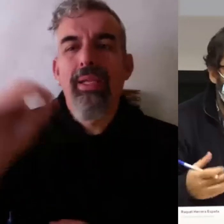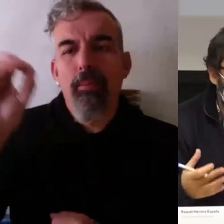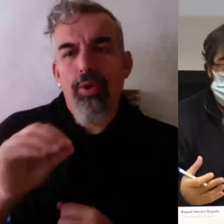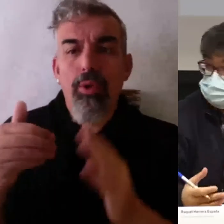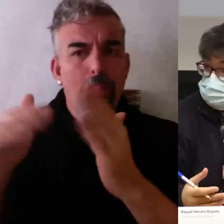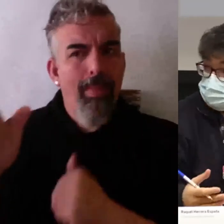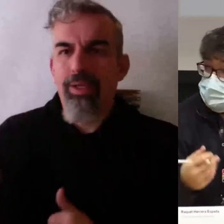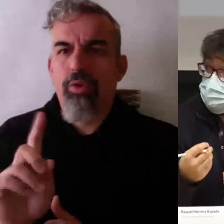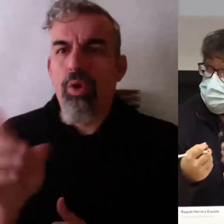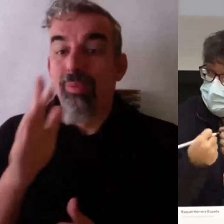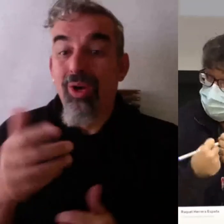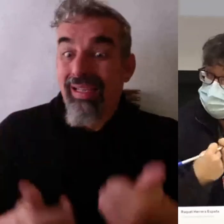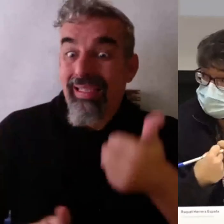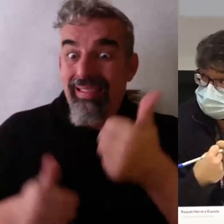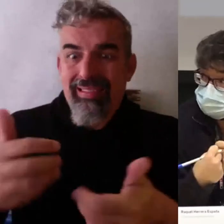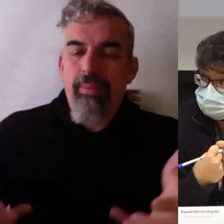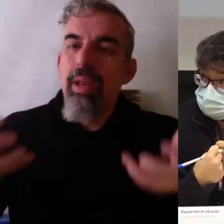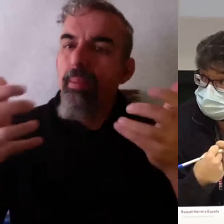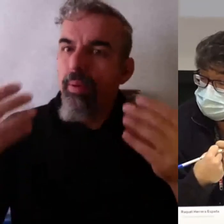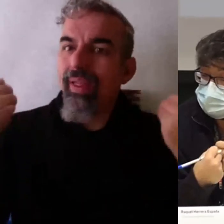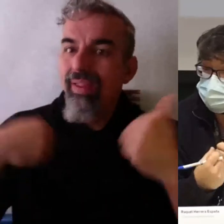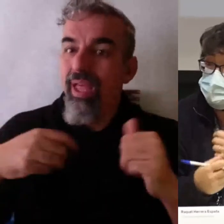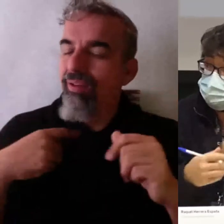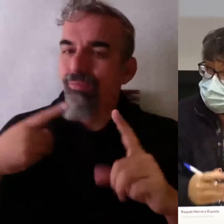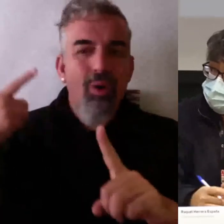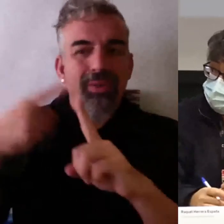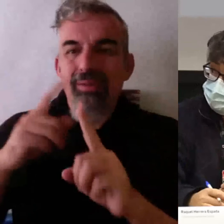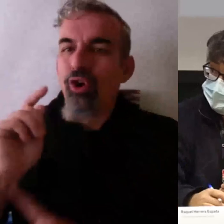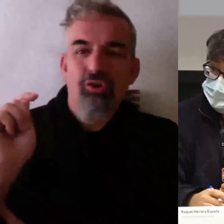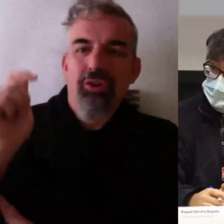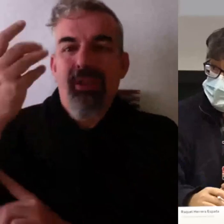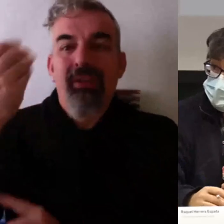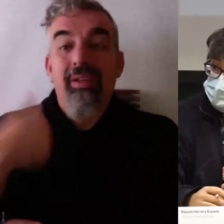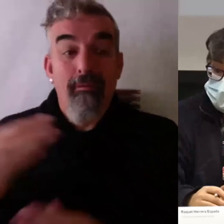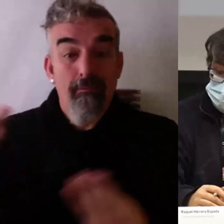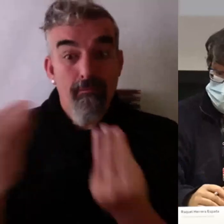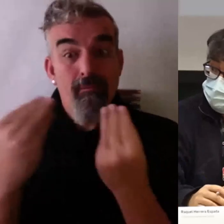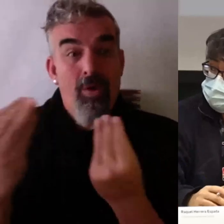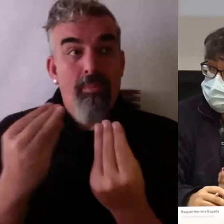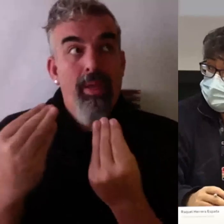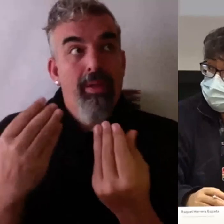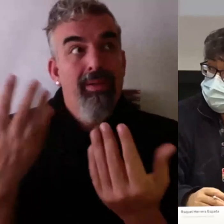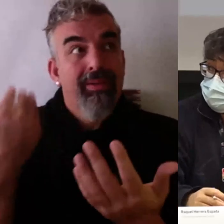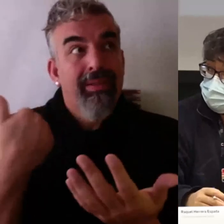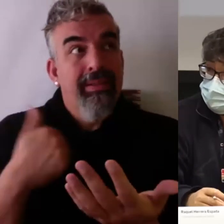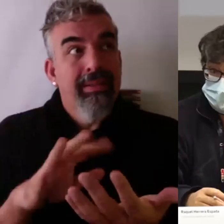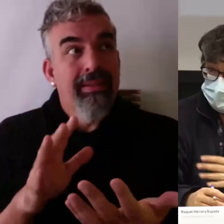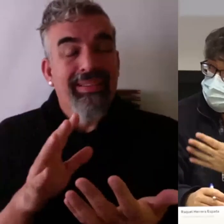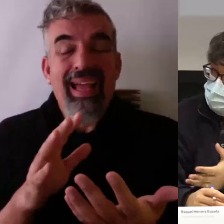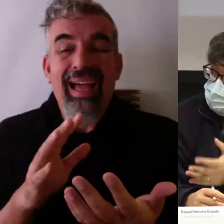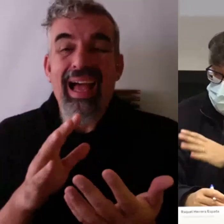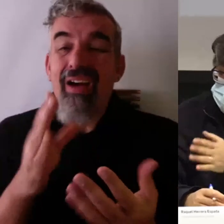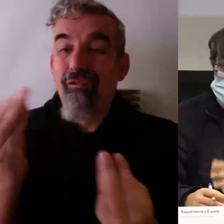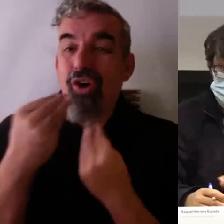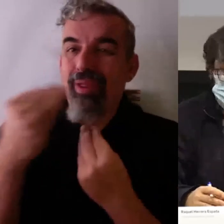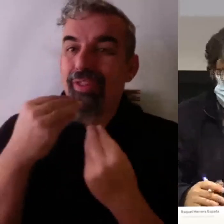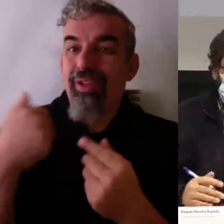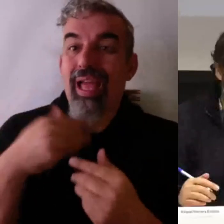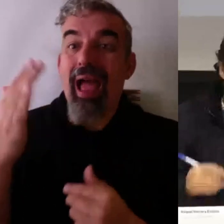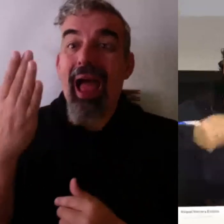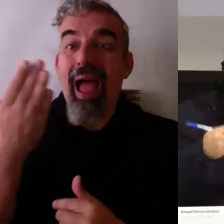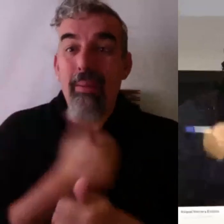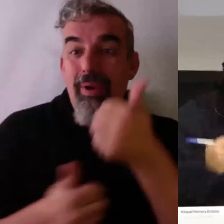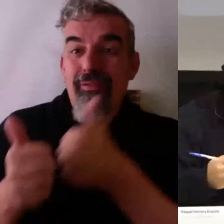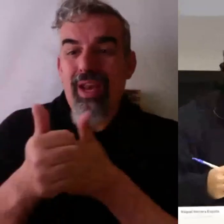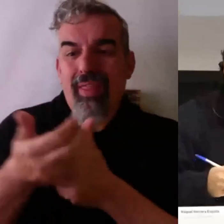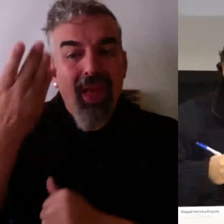ya lo he superado, ya tengo en mi nota la formación, digamos que se pone ya en un segundo lugar. Y es normal, yo lo entiendo porque en el fondo